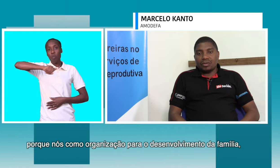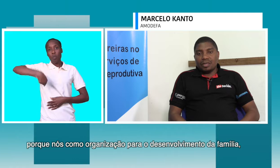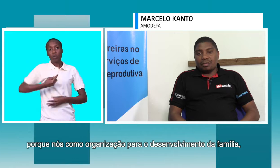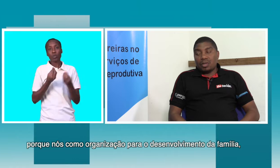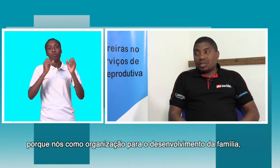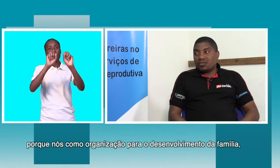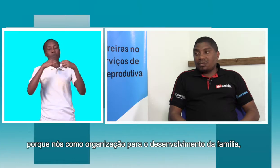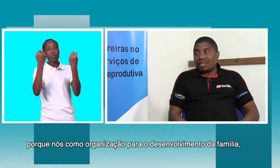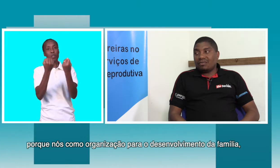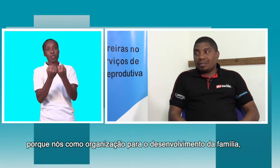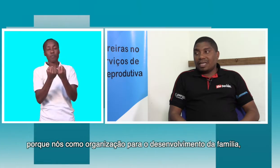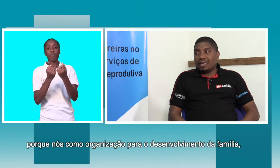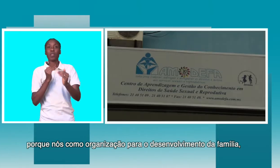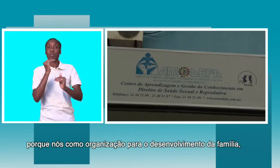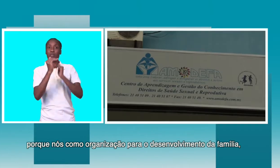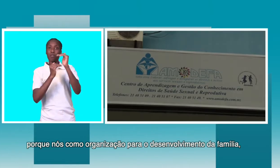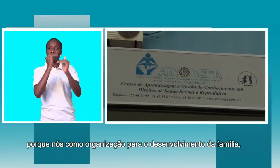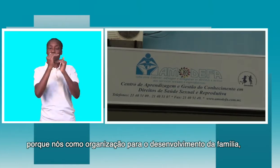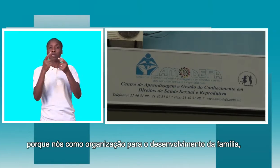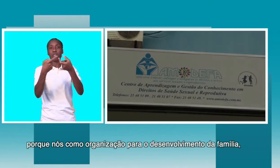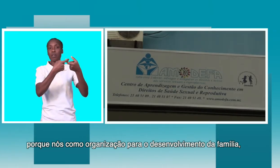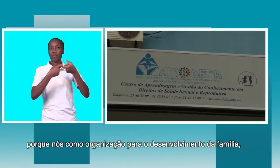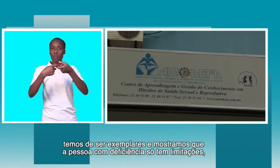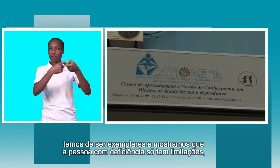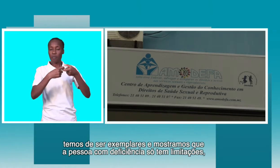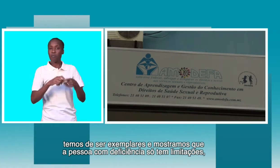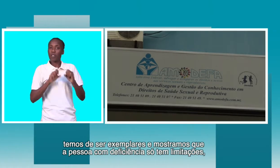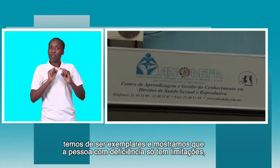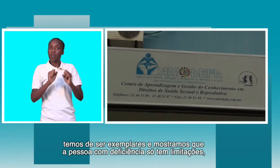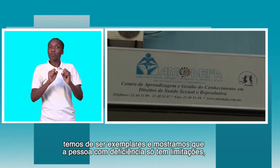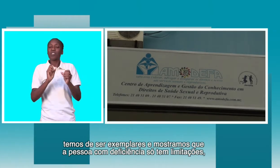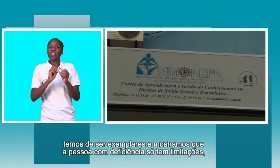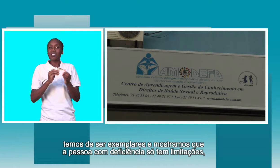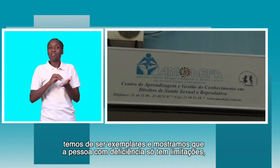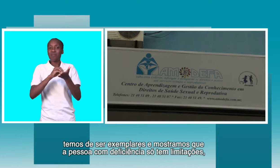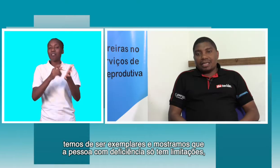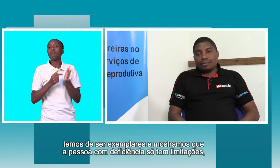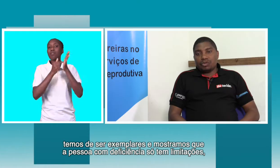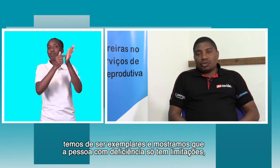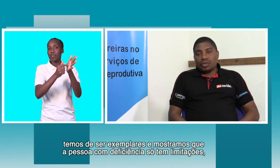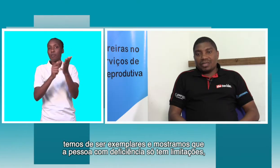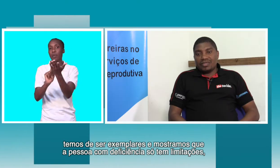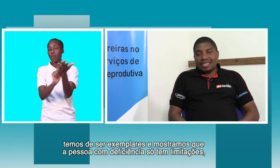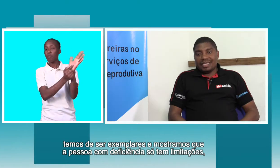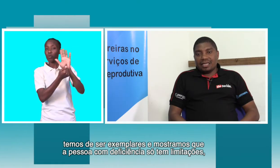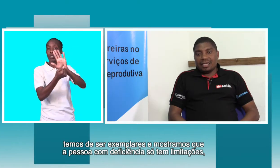para o desenvolvimento da família, temos que ser exemplares e mostrarmos que a pessoa com deficiência,